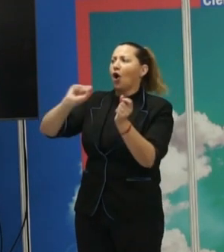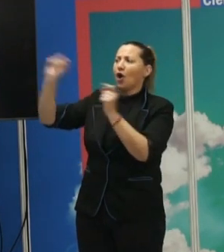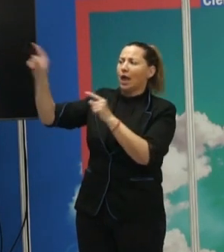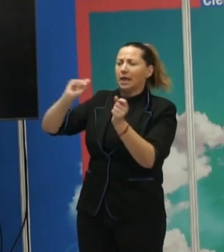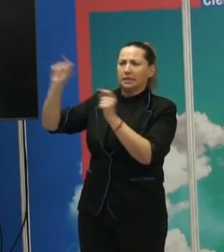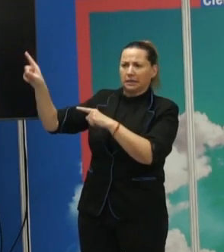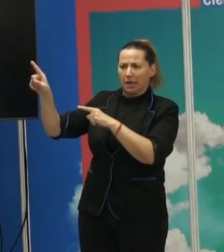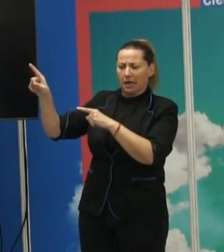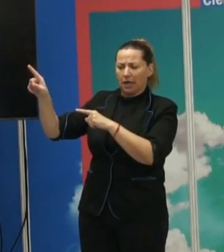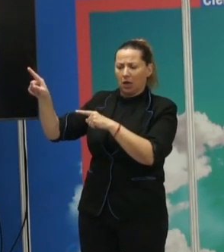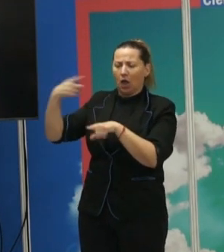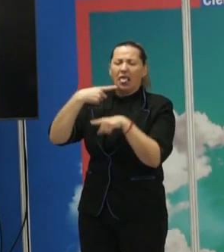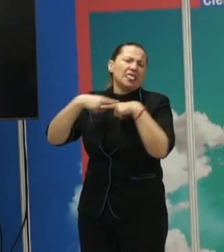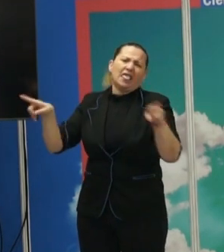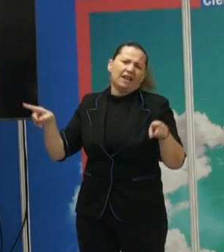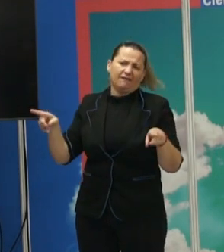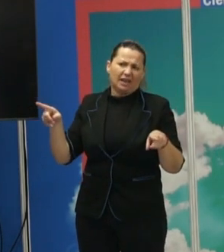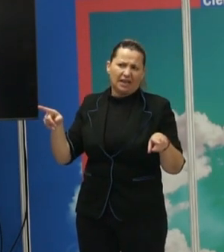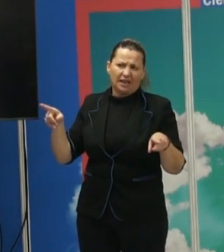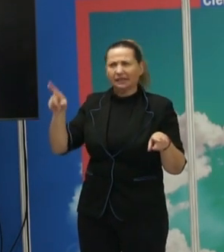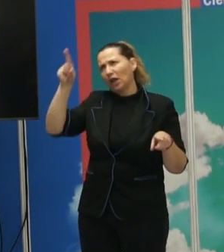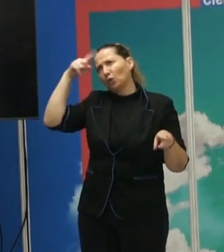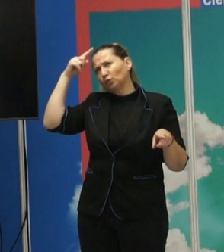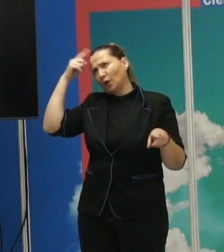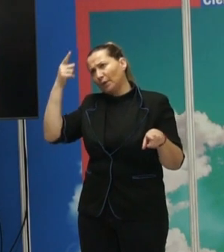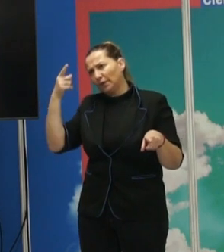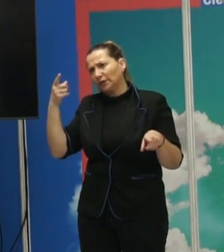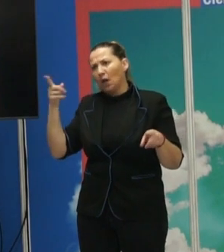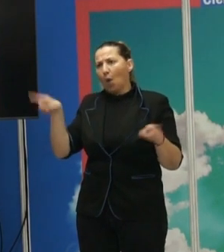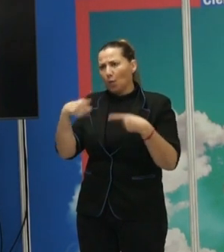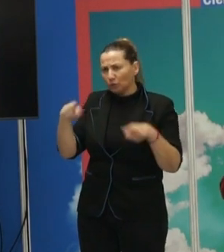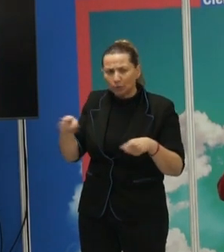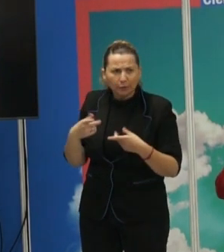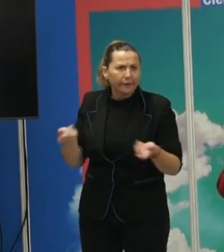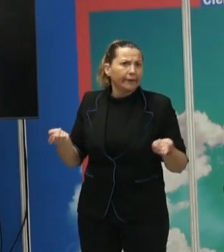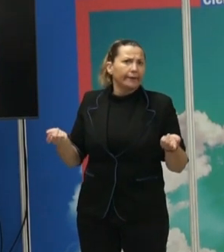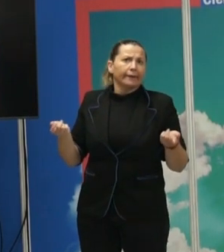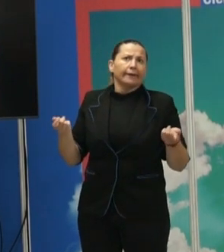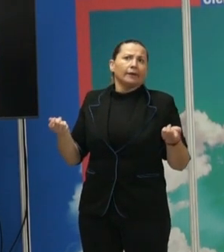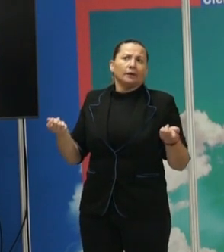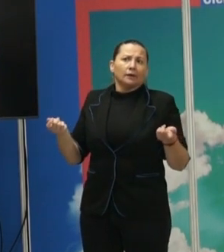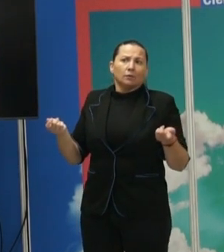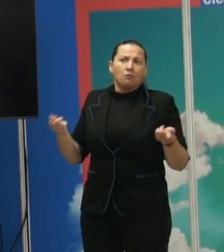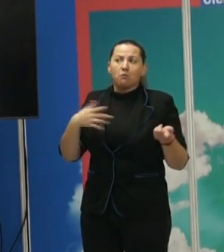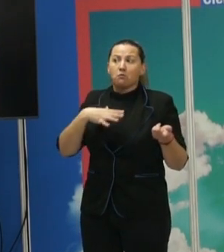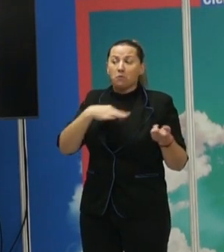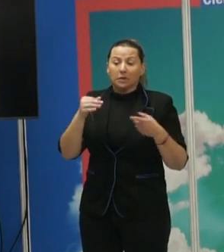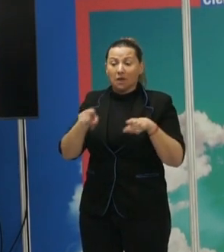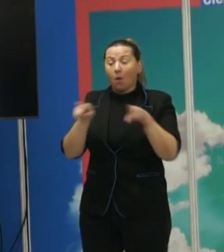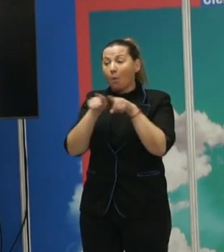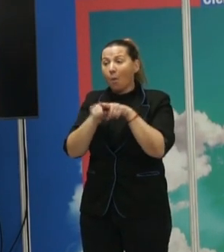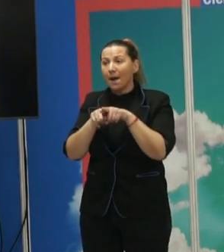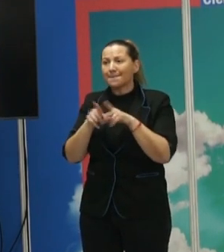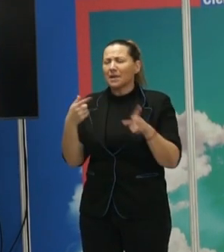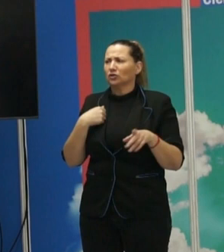por qué ser diferentes culturalmente, lingüísticamente. Pueden ser incluso iguales, pero los